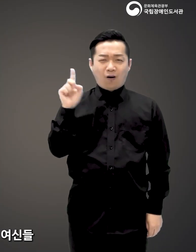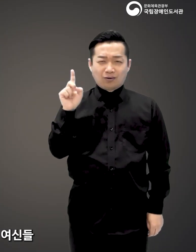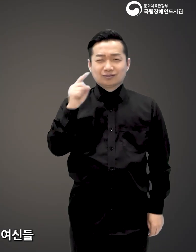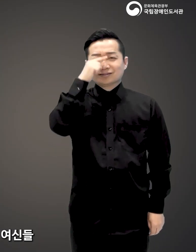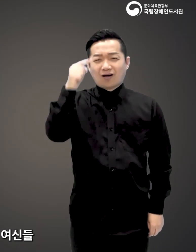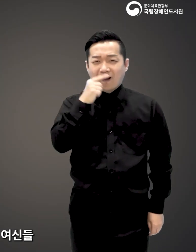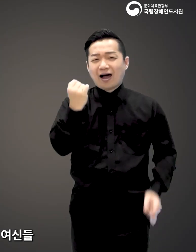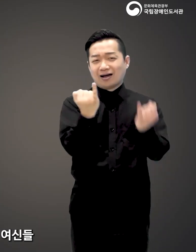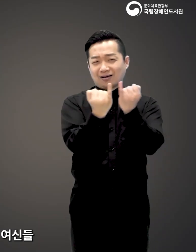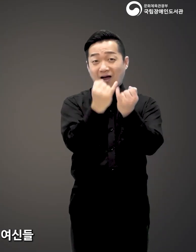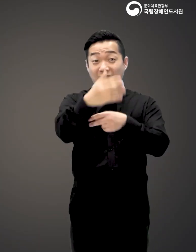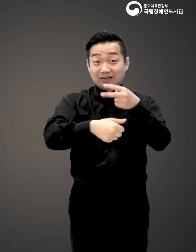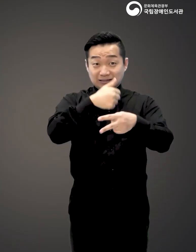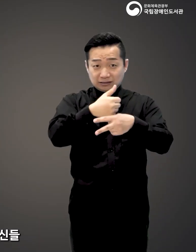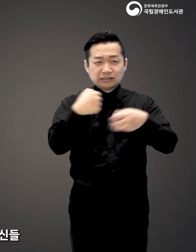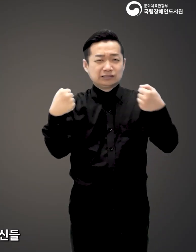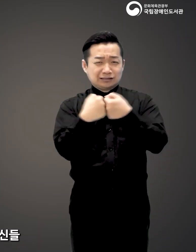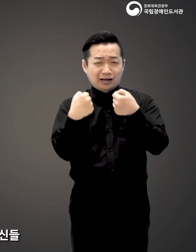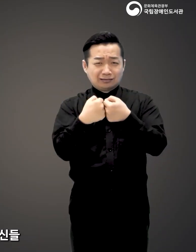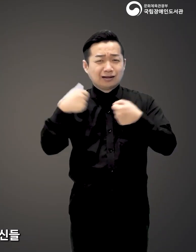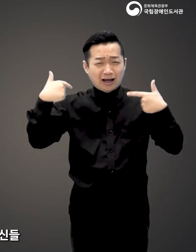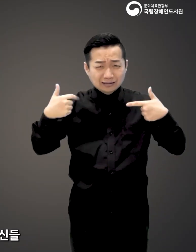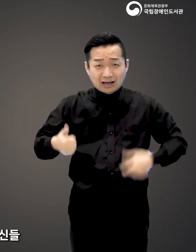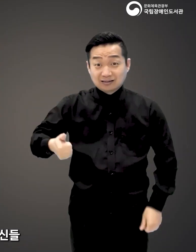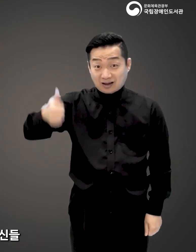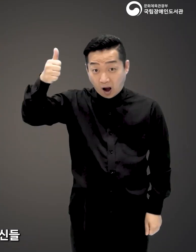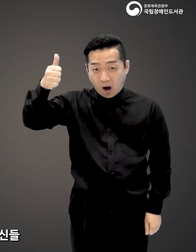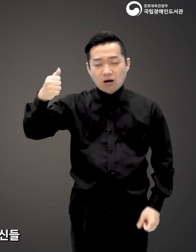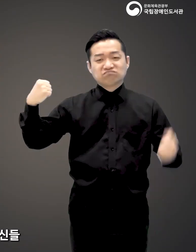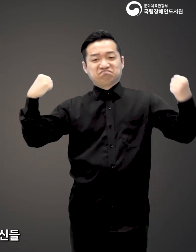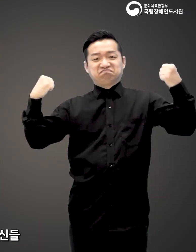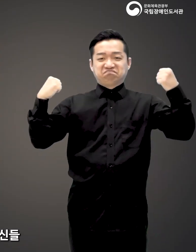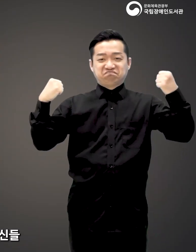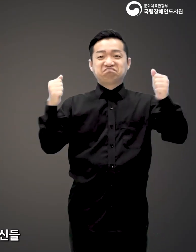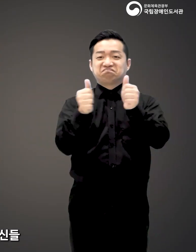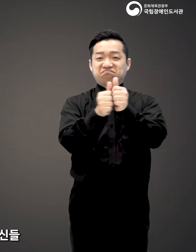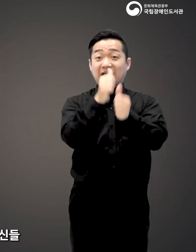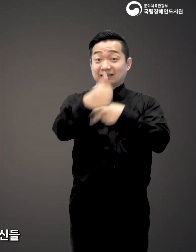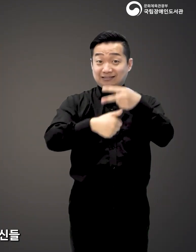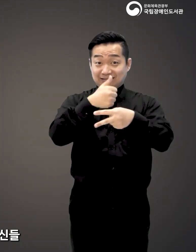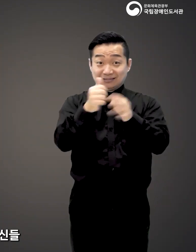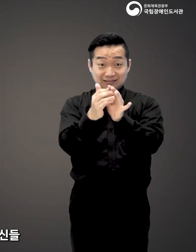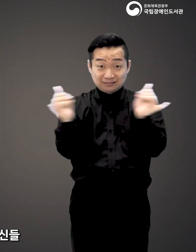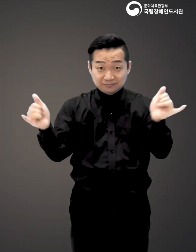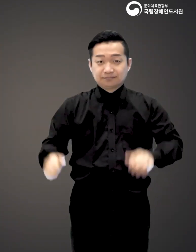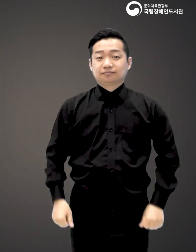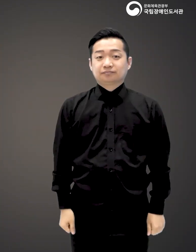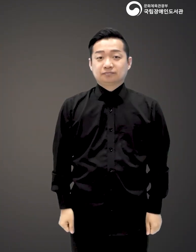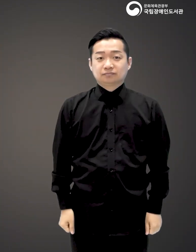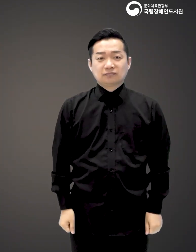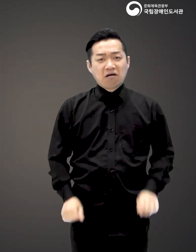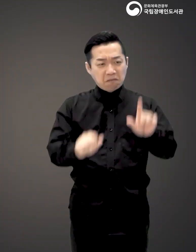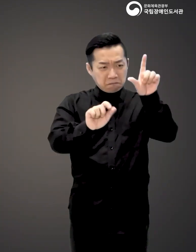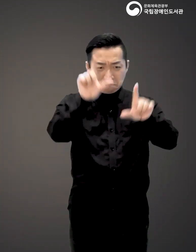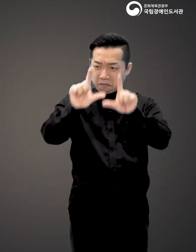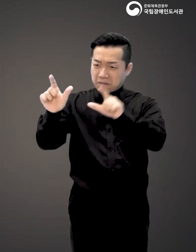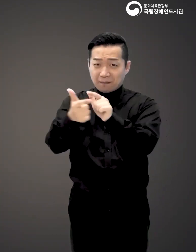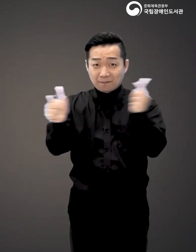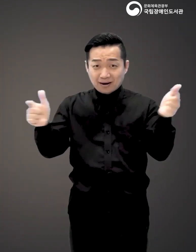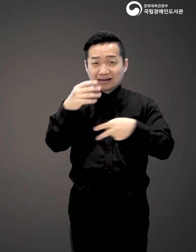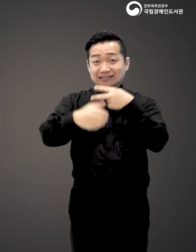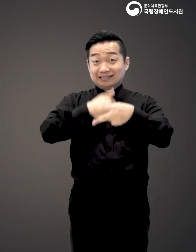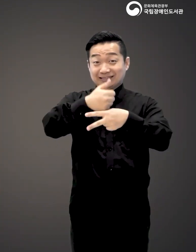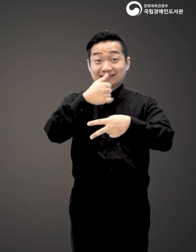총명함에 서양 어떤 여신들 싸움과 전쟁에서 늘 승리하는 근육질의 남성미 넘치는 신들 참 다양한